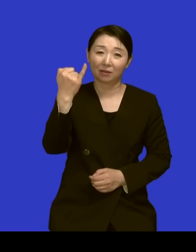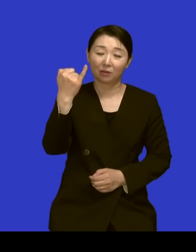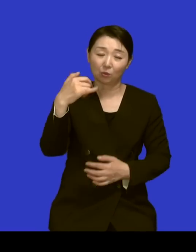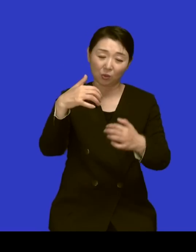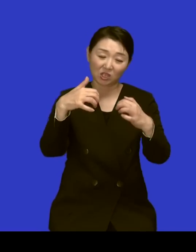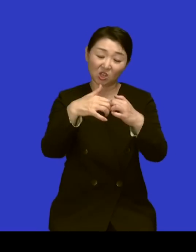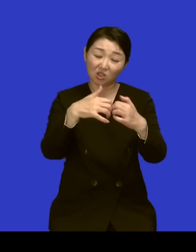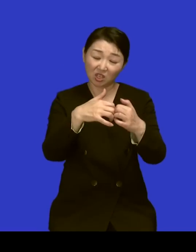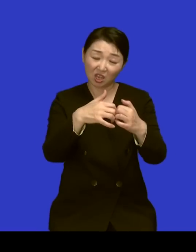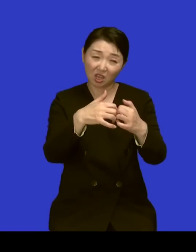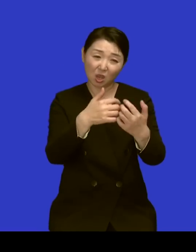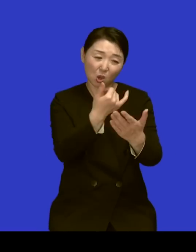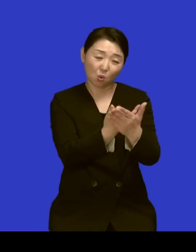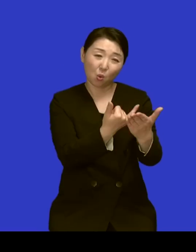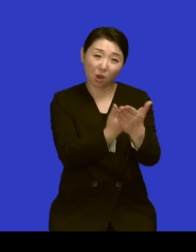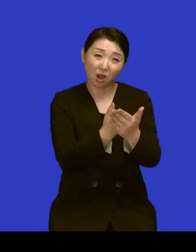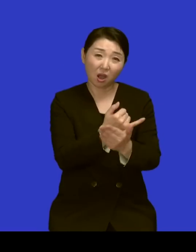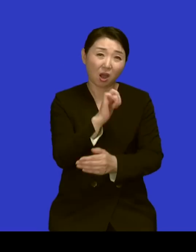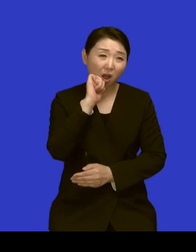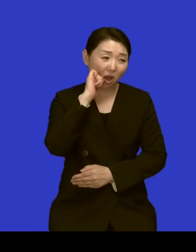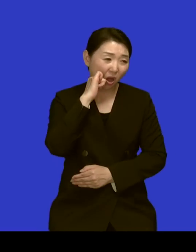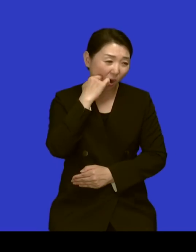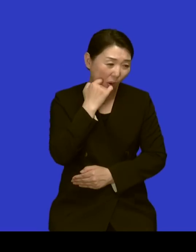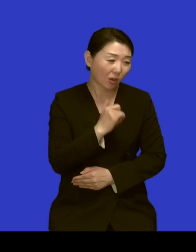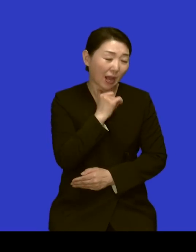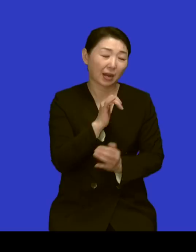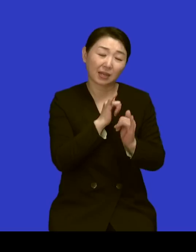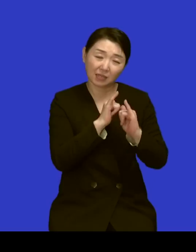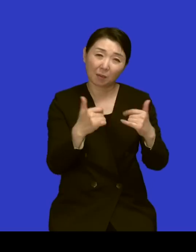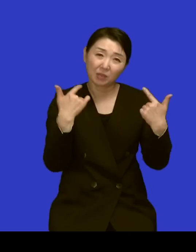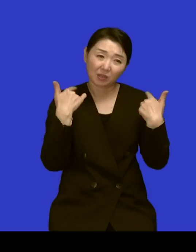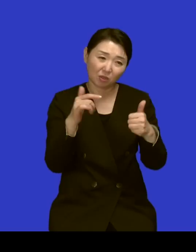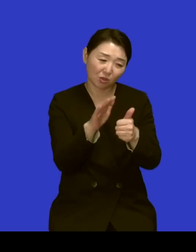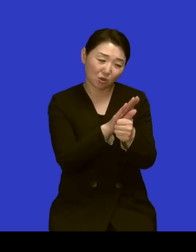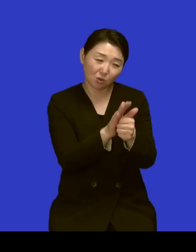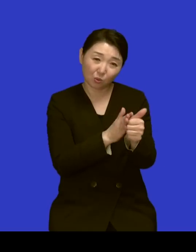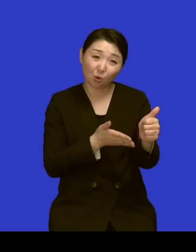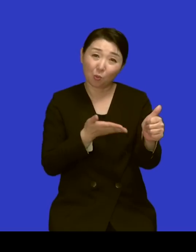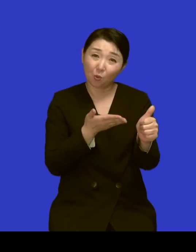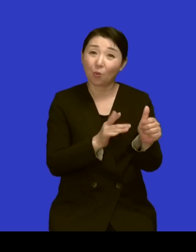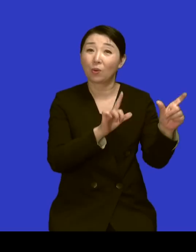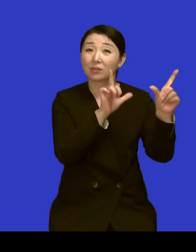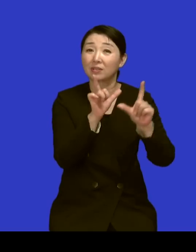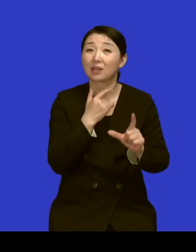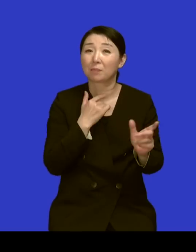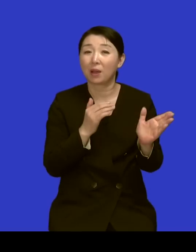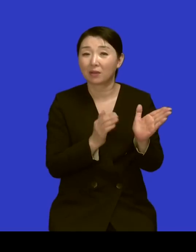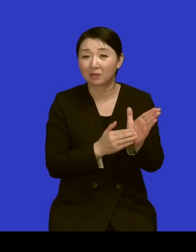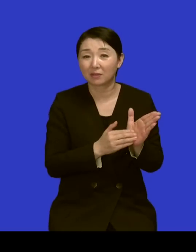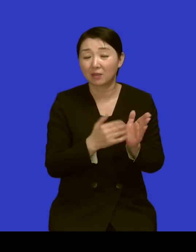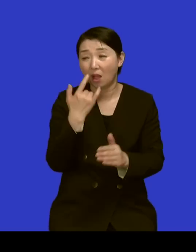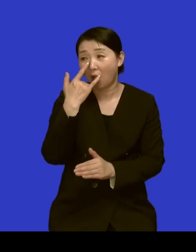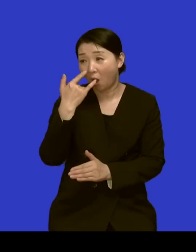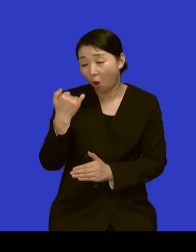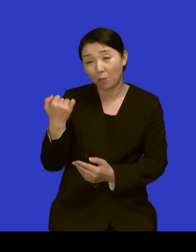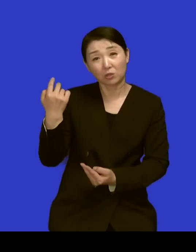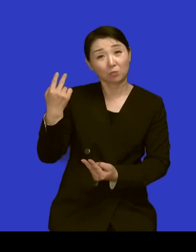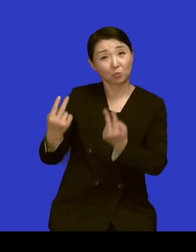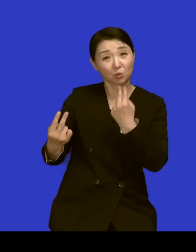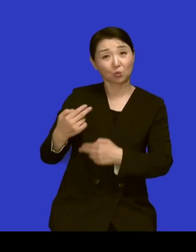고아들 막 어려운 아이들을 항상 돌보고 사셨는데 어머님에 비하면 제가 가진